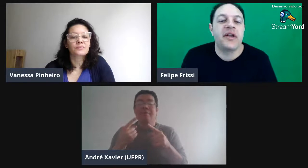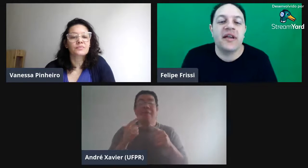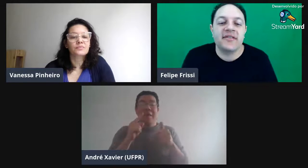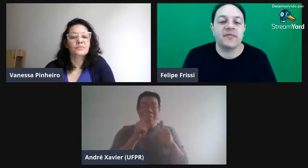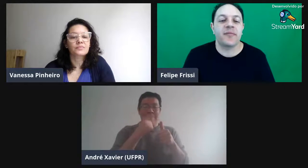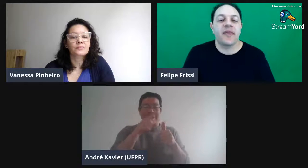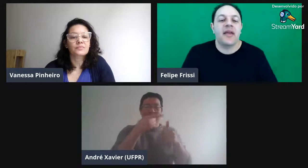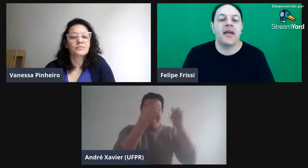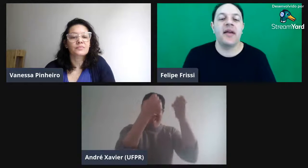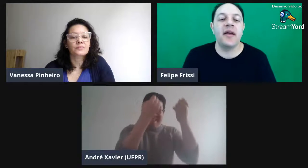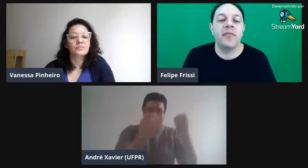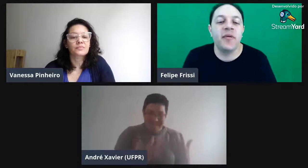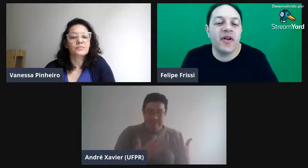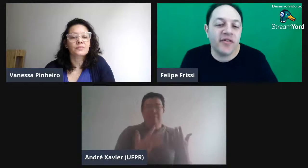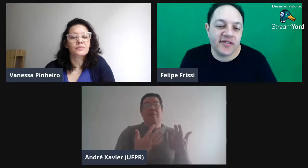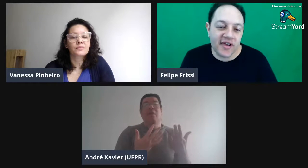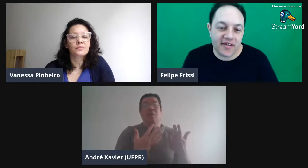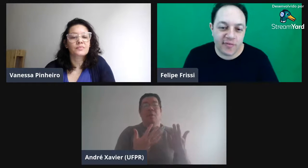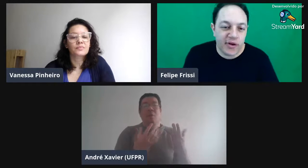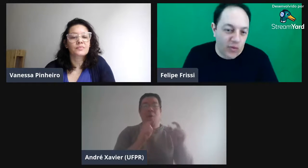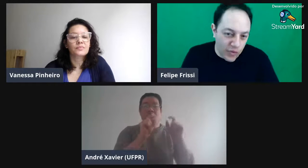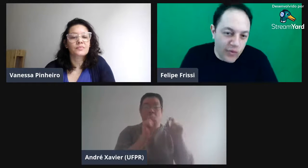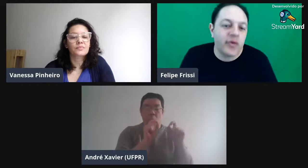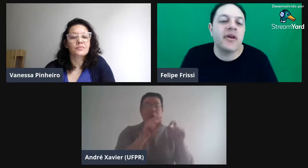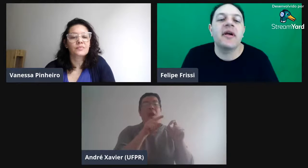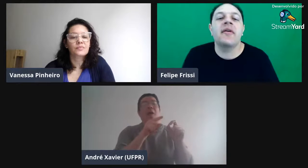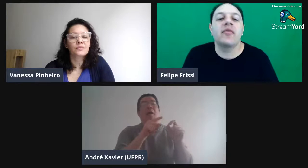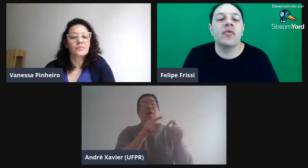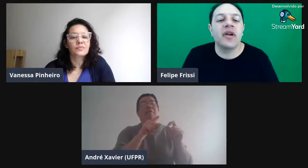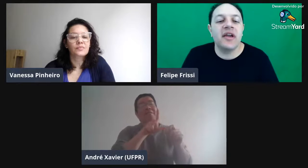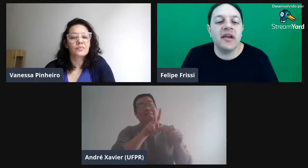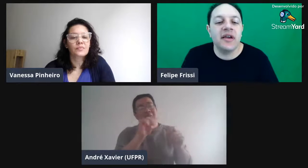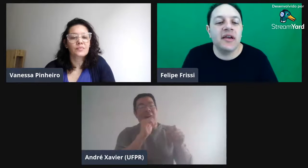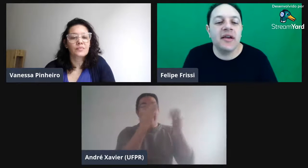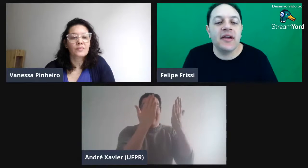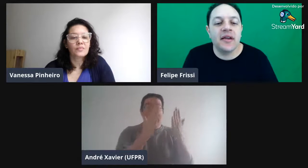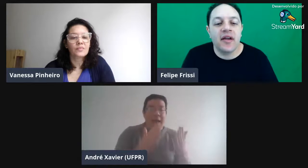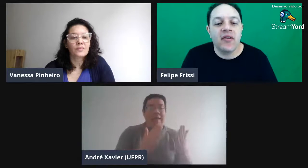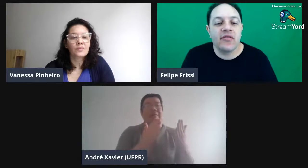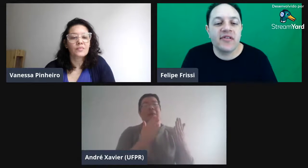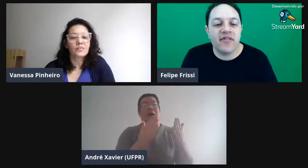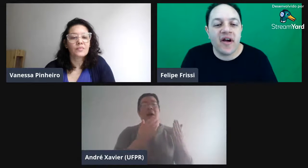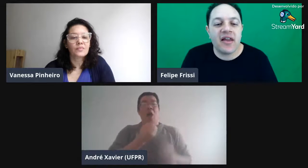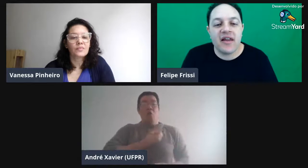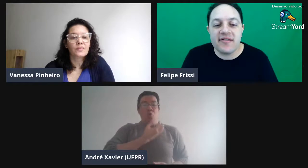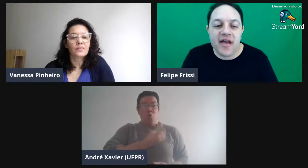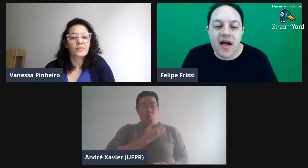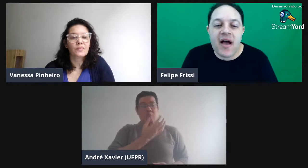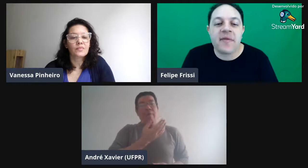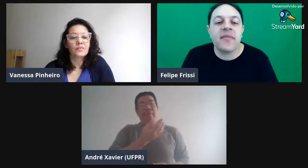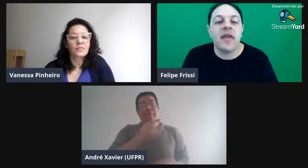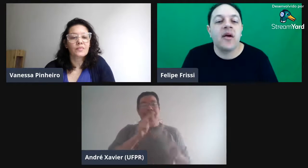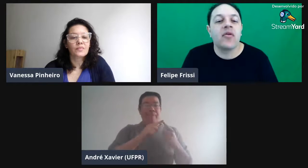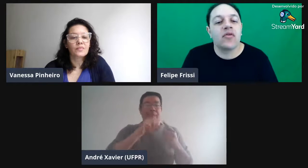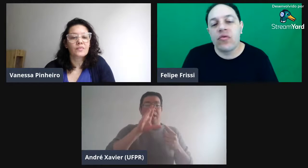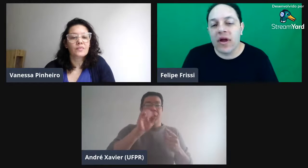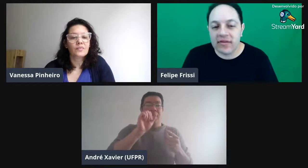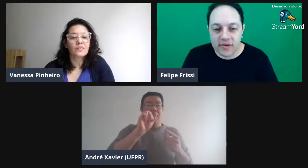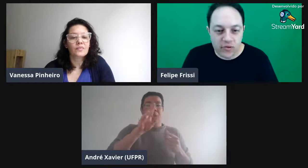porque, assim, primeiro você explicou, né? O que você vai analisar com relação aos